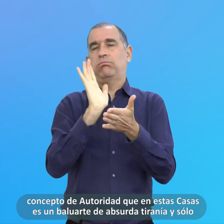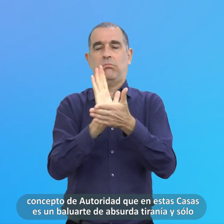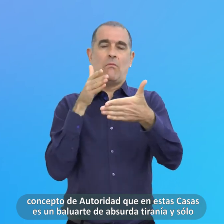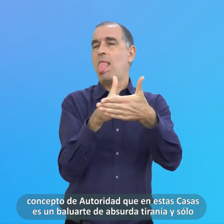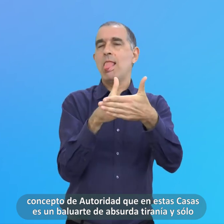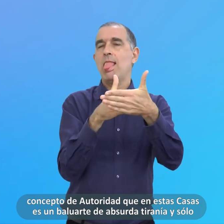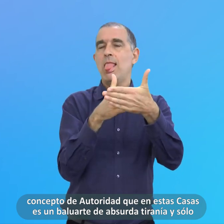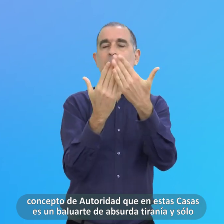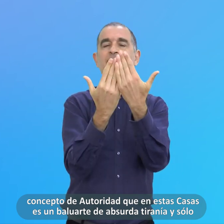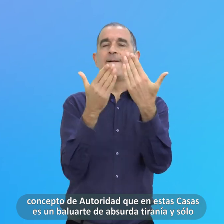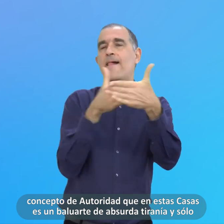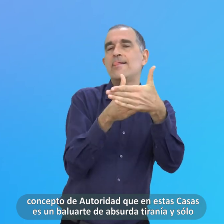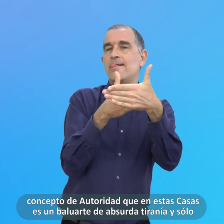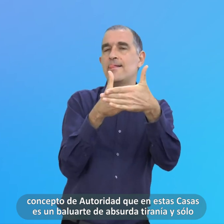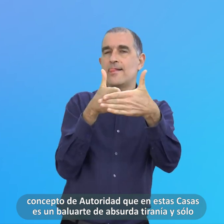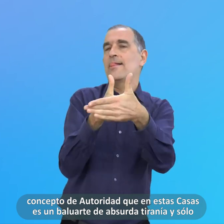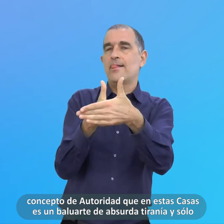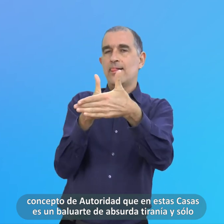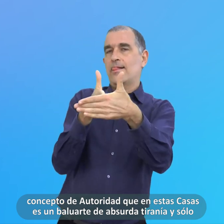De absurda tiranía